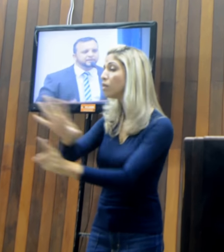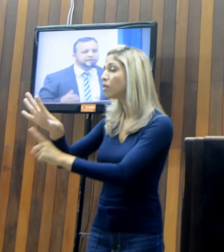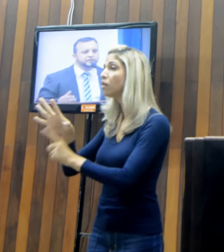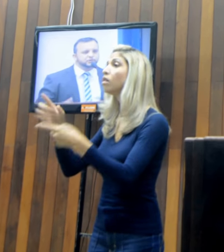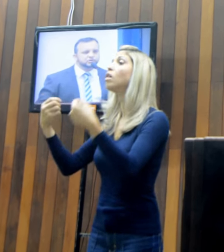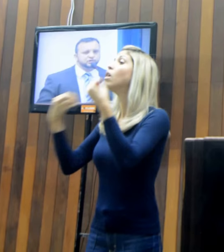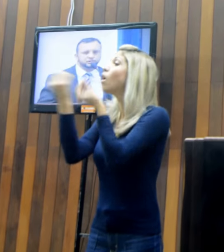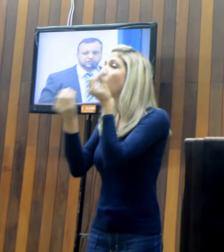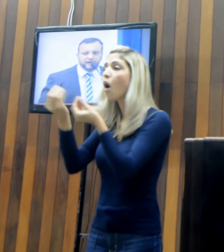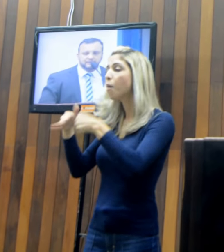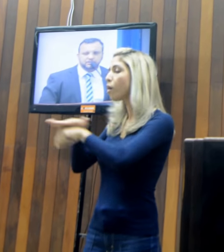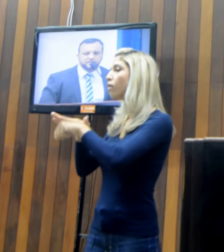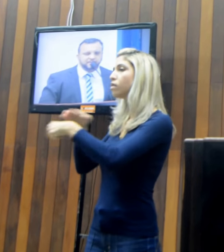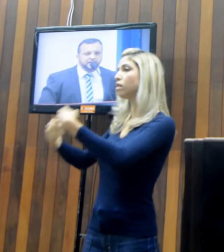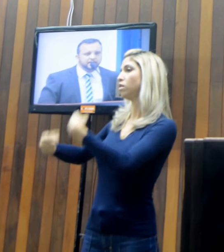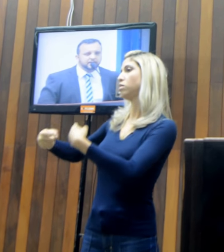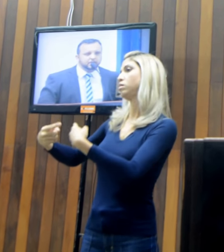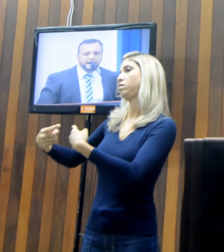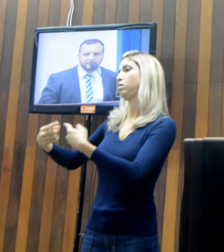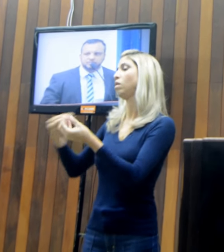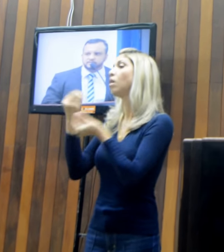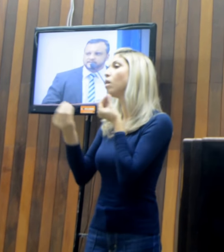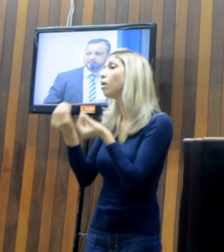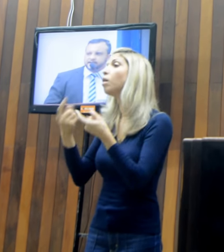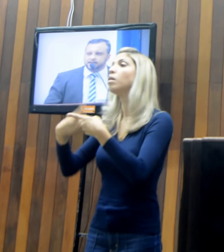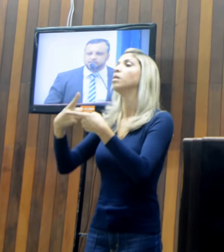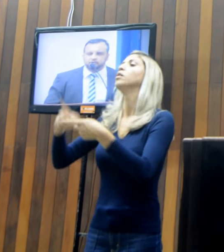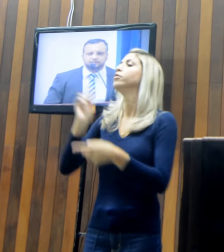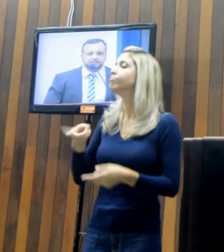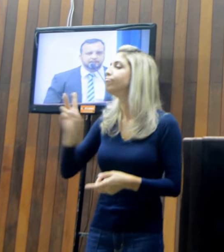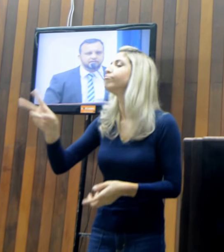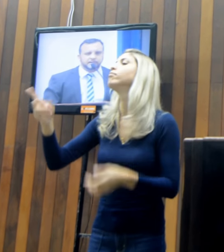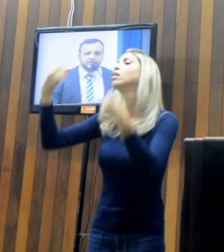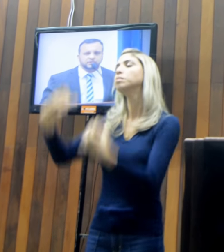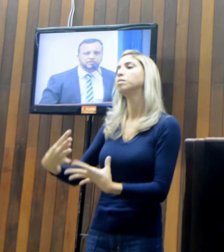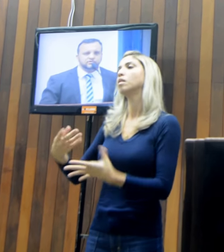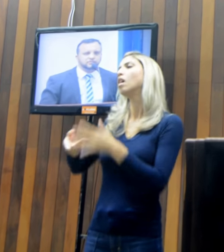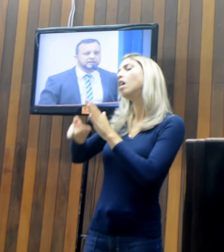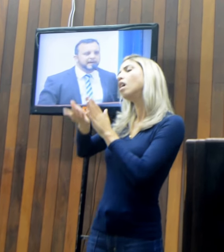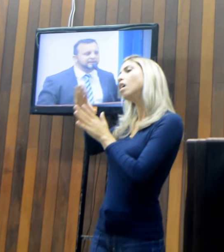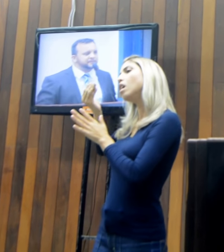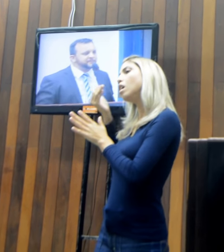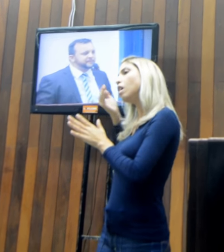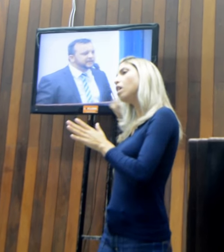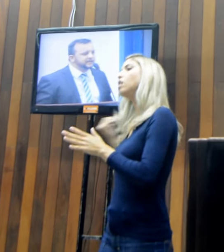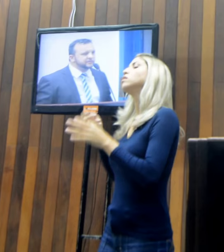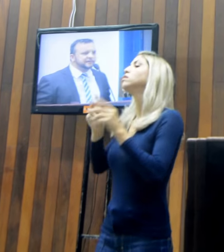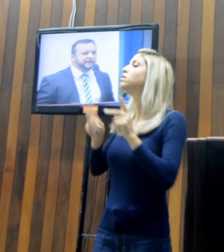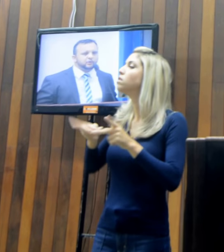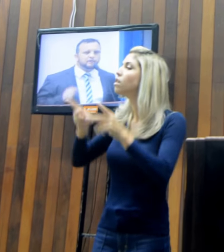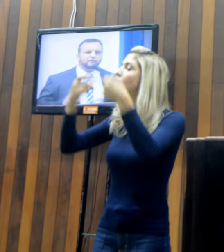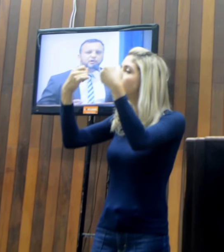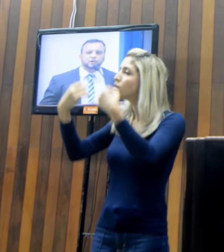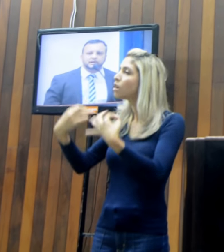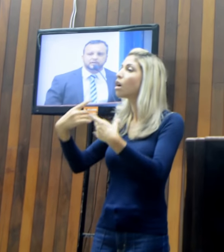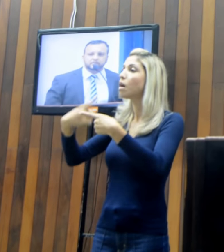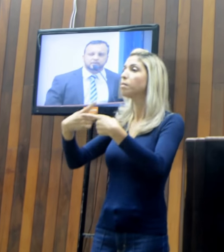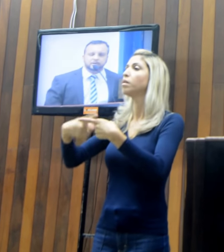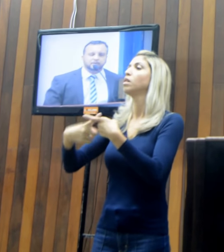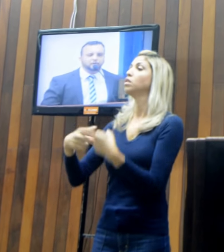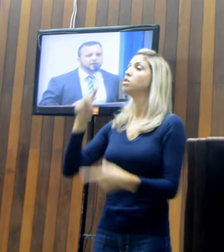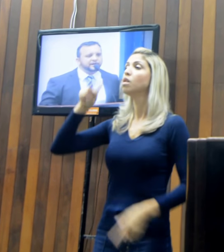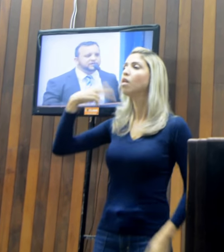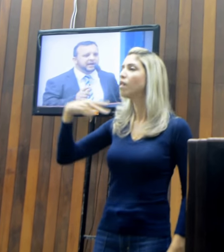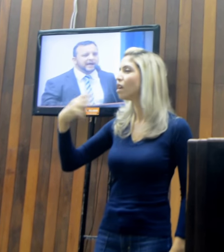para poder discutir os fatos. E eu bato muito nessa tecla, senhor presidente, desde o início do mandato. Se o vereador for tolido,